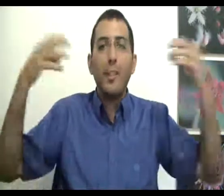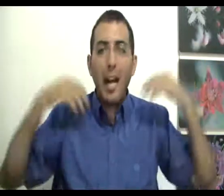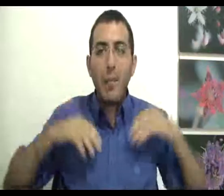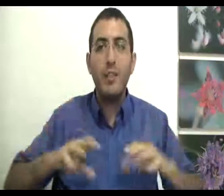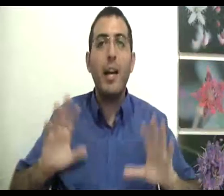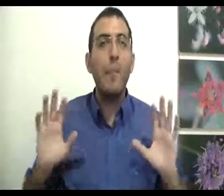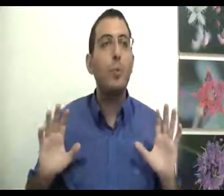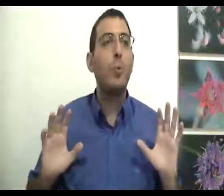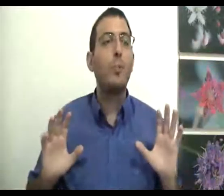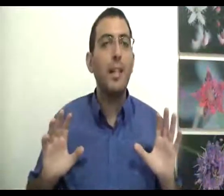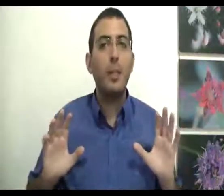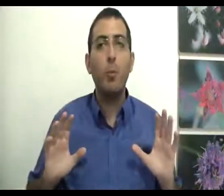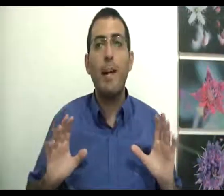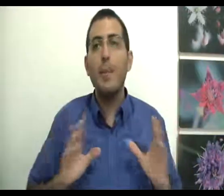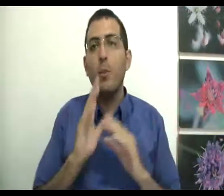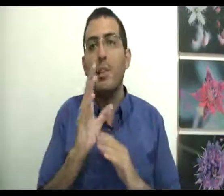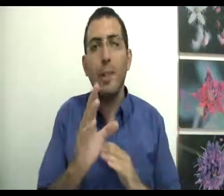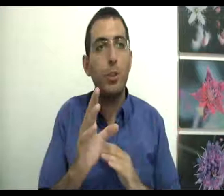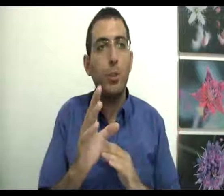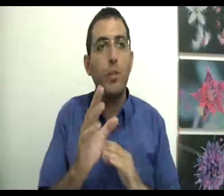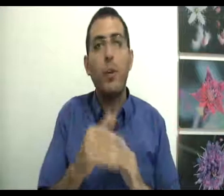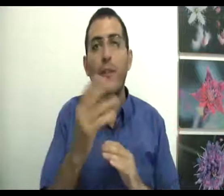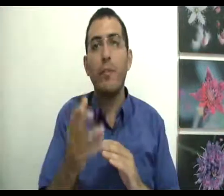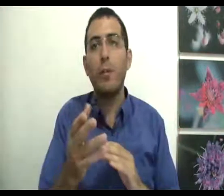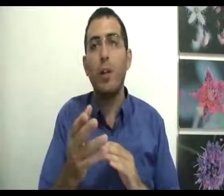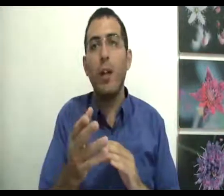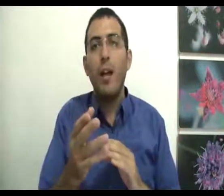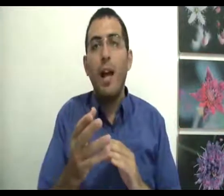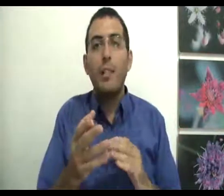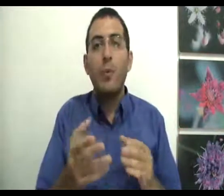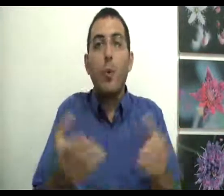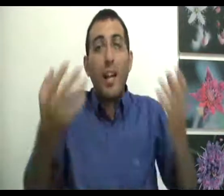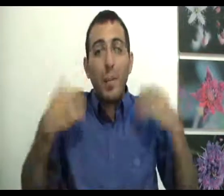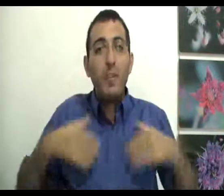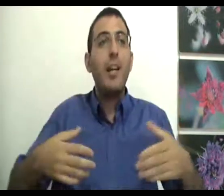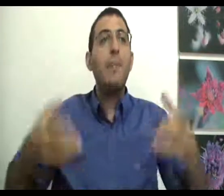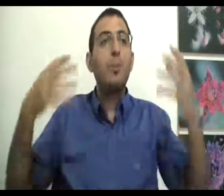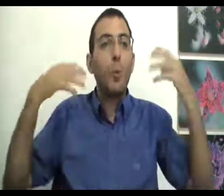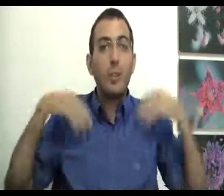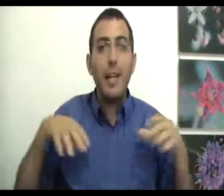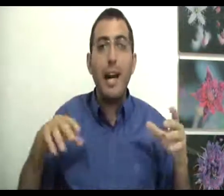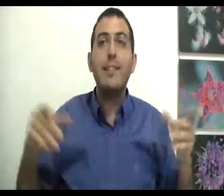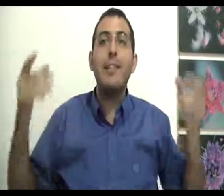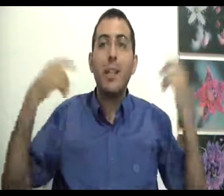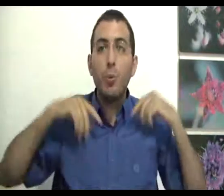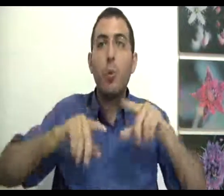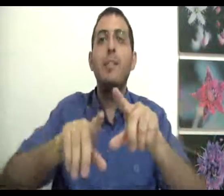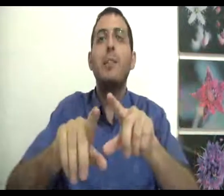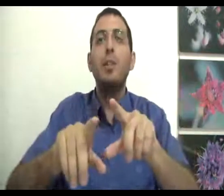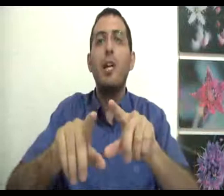כך מוותר על מה שהוא רוצה לדוגמה האדם רוצה משהו וקורא הפוך עכשיו הוא כל כך מבטר על מה שהוא רוצה עד כדי כך שהוא רוצה את מה שיש